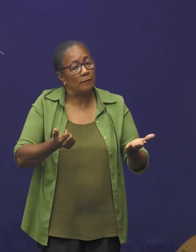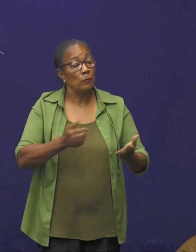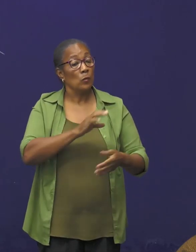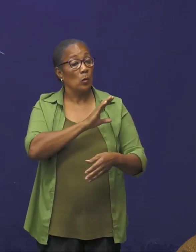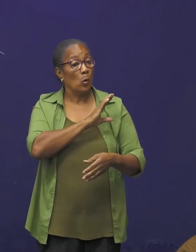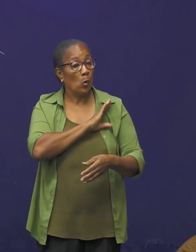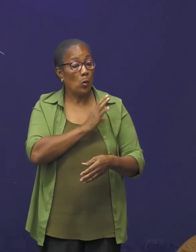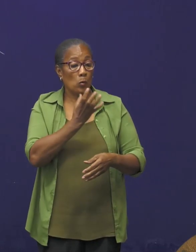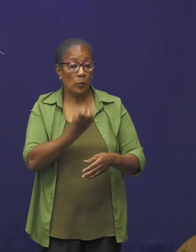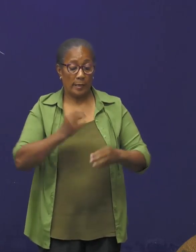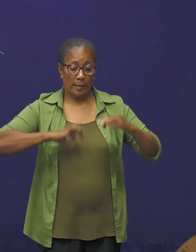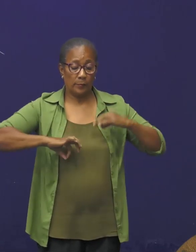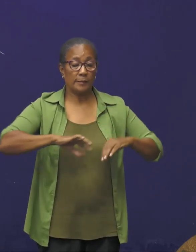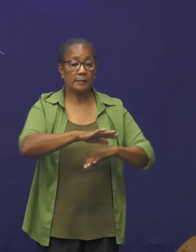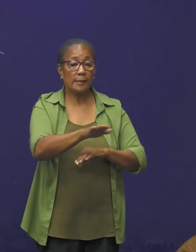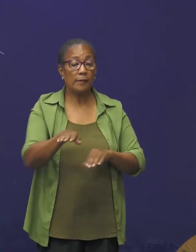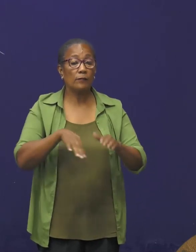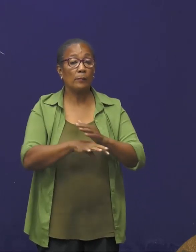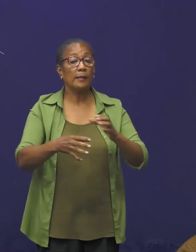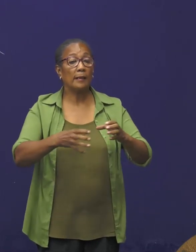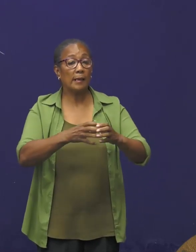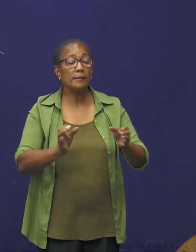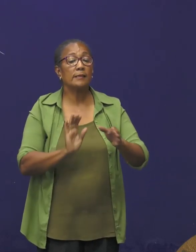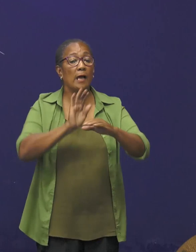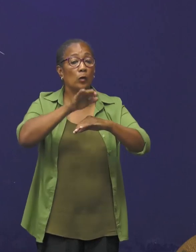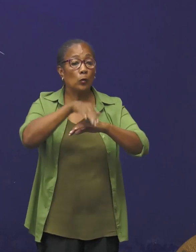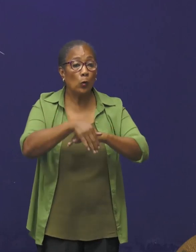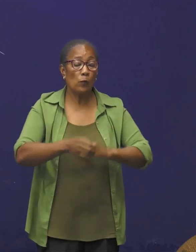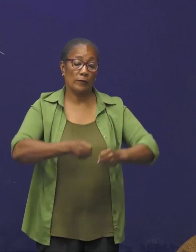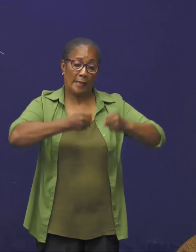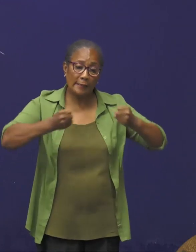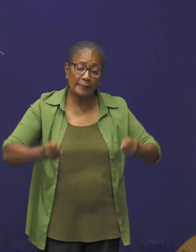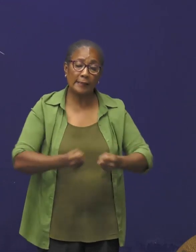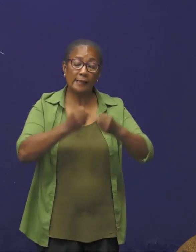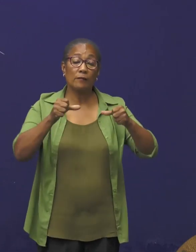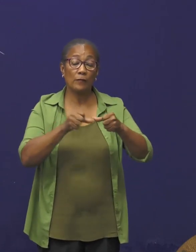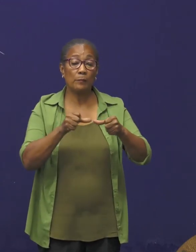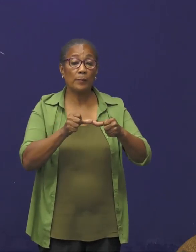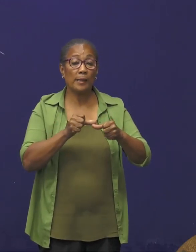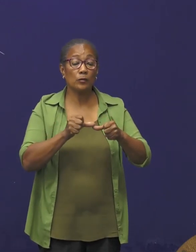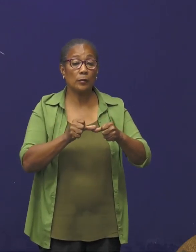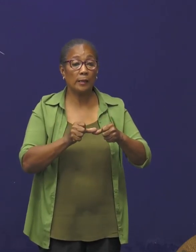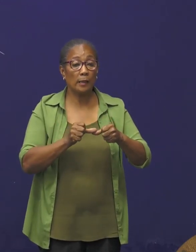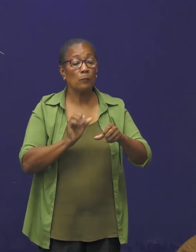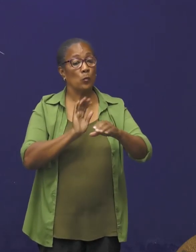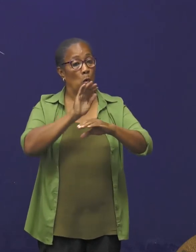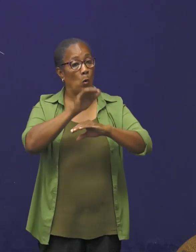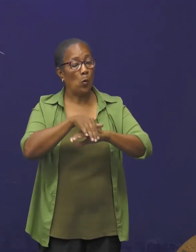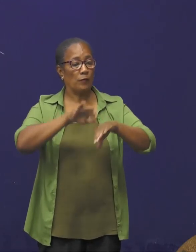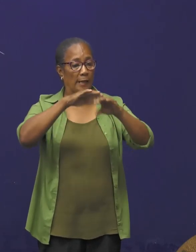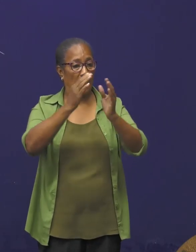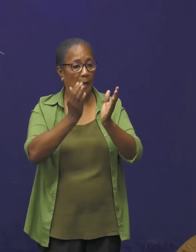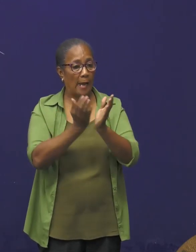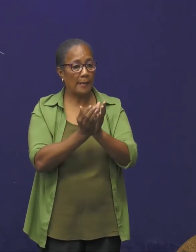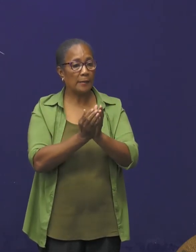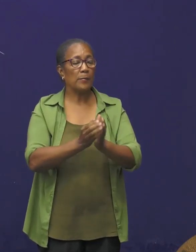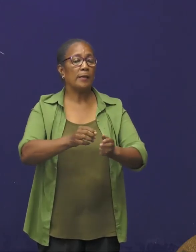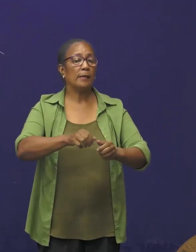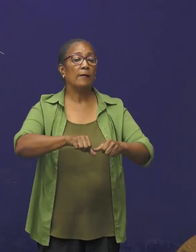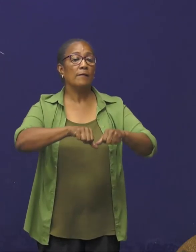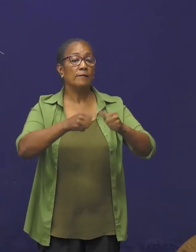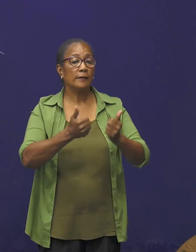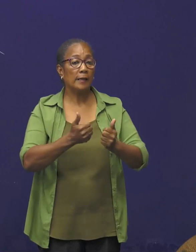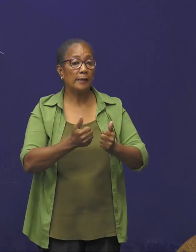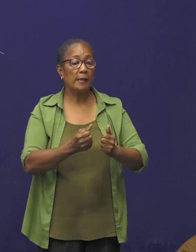Ook wens het ministerie van Binnenlandse Zaken met betrekking tot het trainen van personeel in het kader van de algemene vrije en geheime